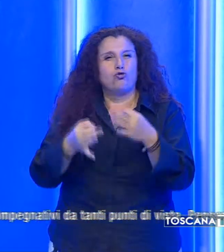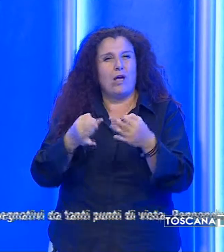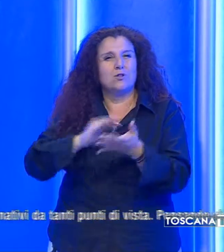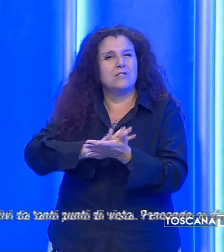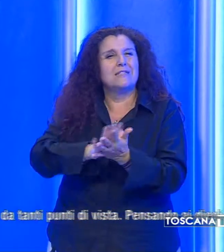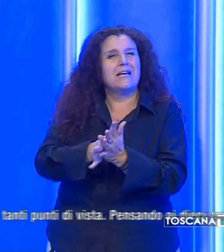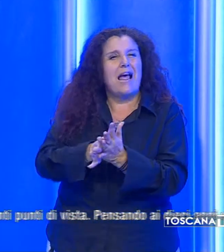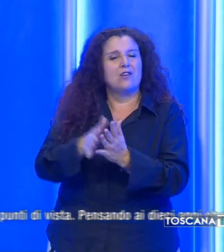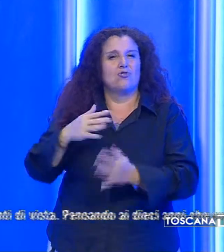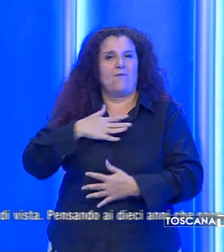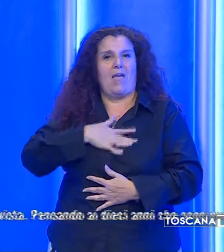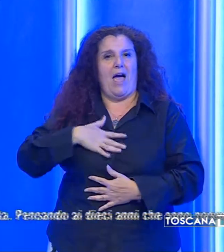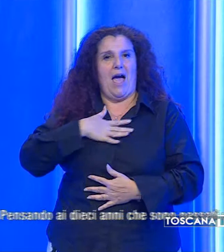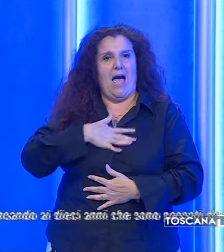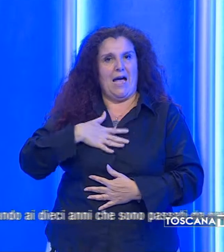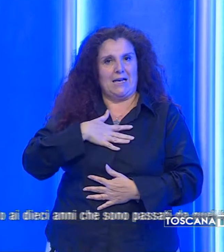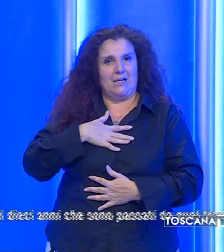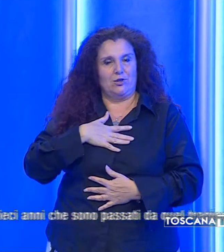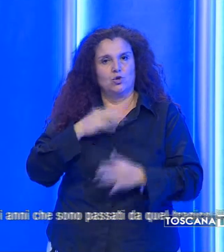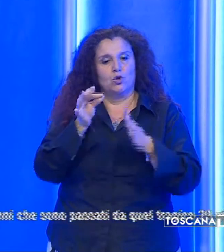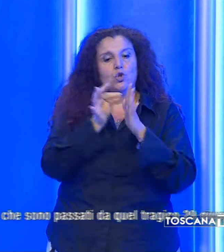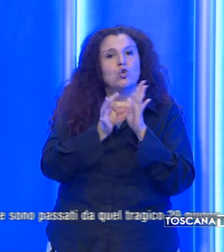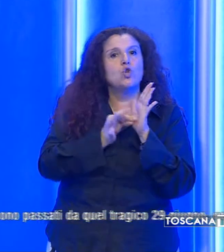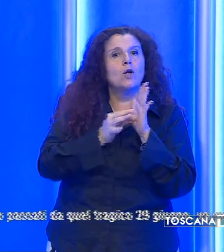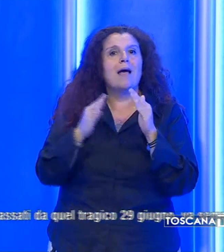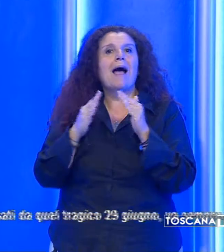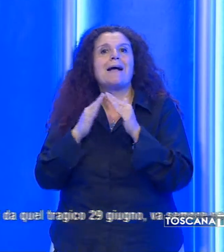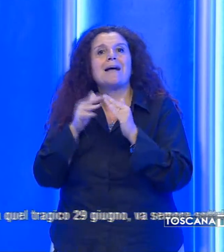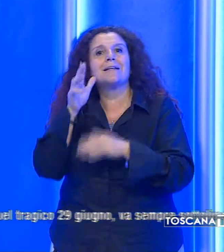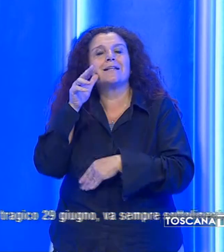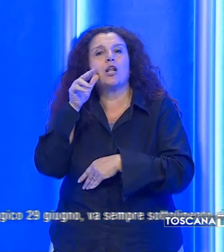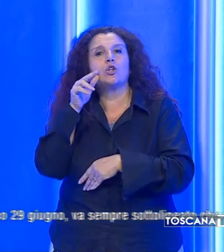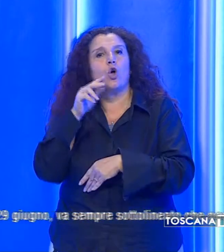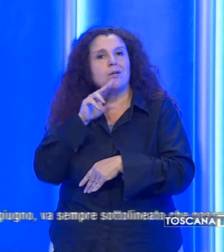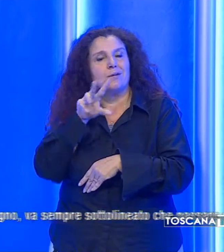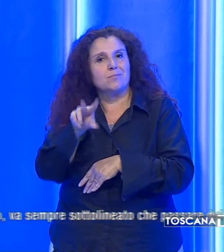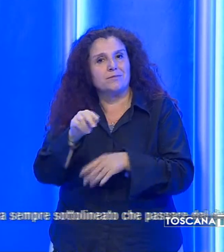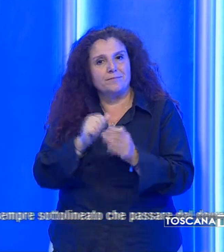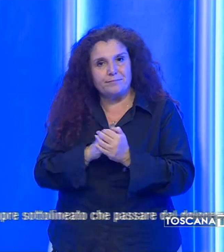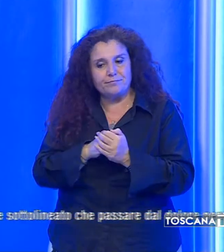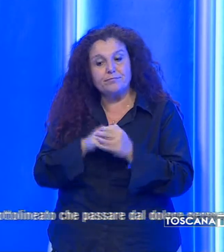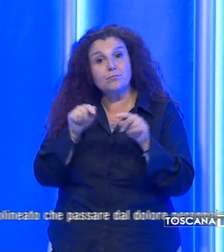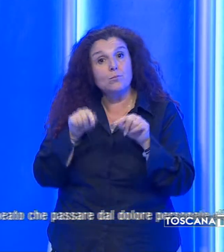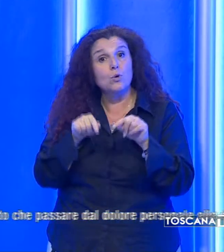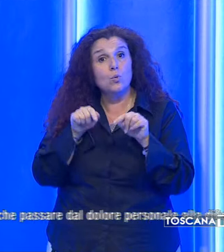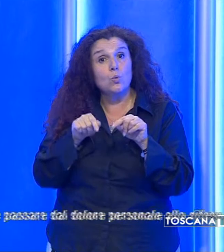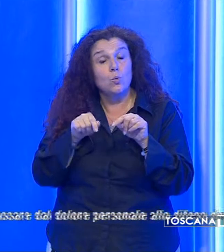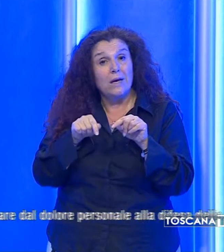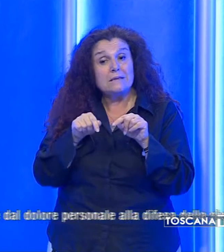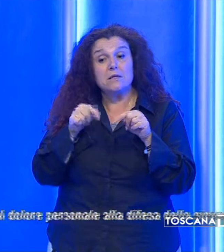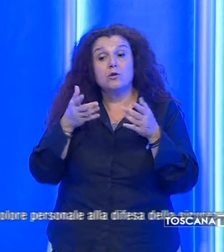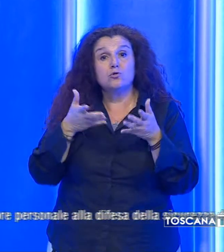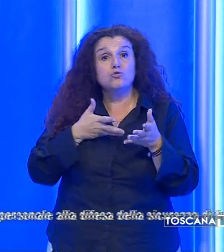strage di Viareggio, precisa una nota della Casa delle Donne. Questi per voi sono e